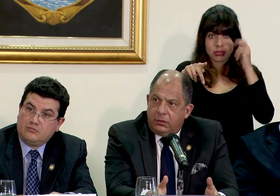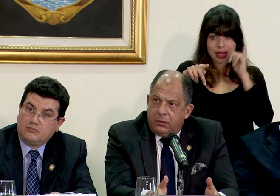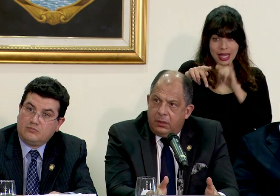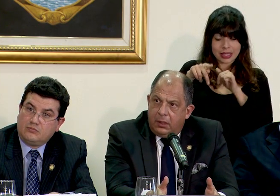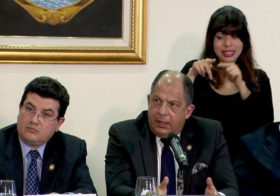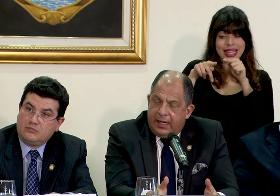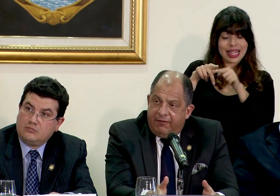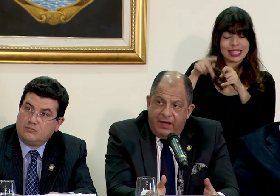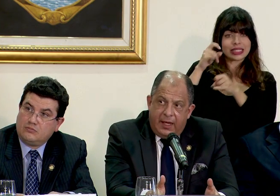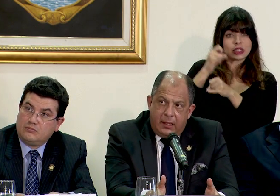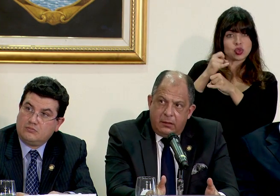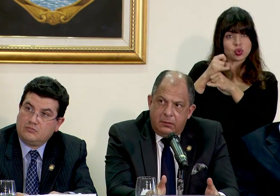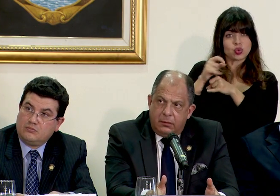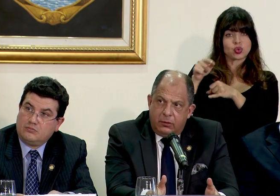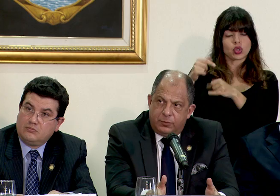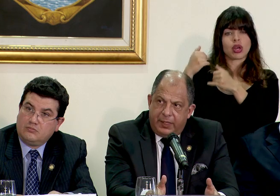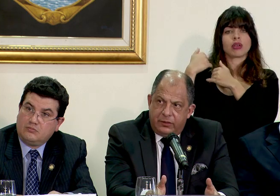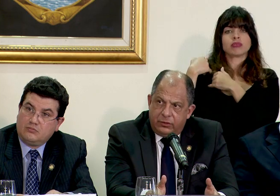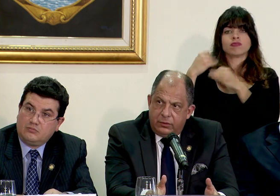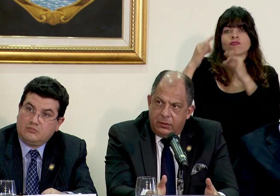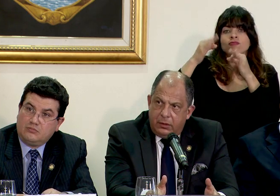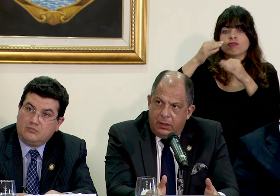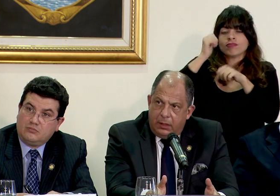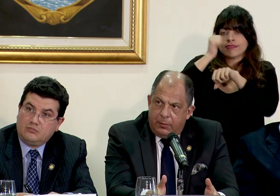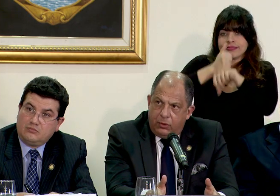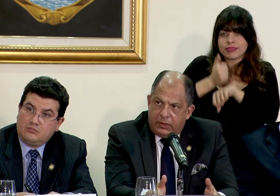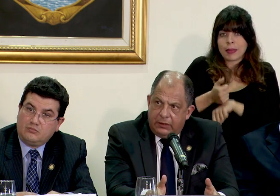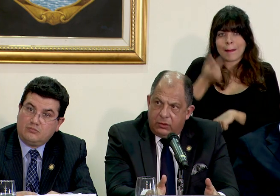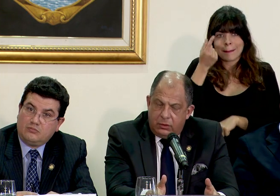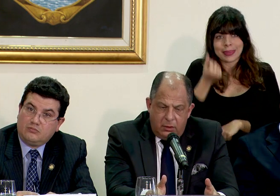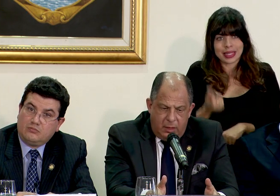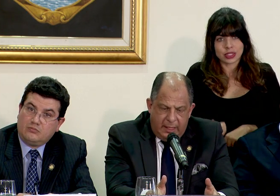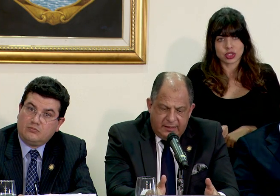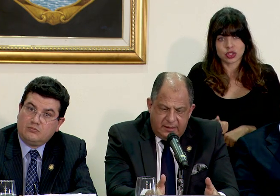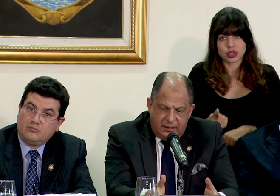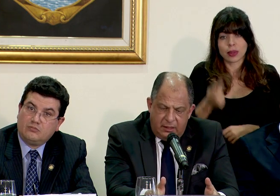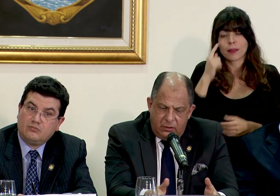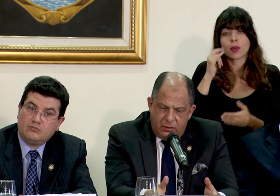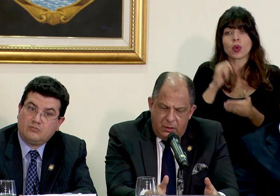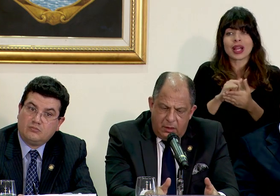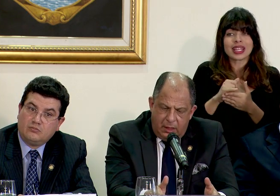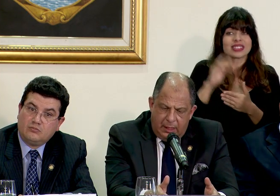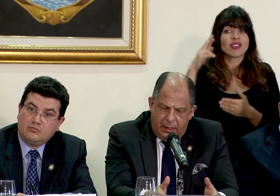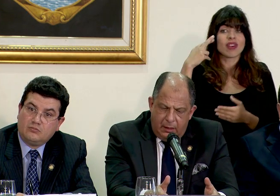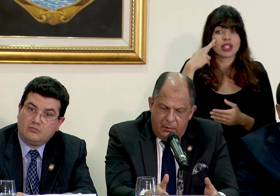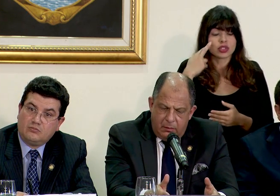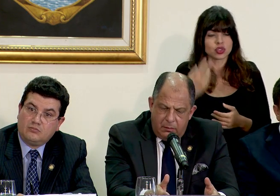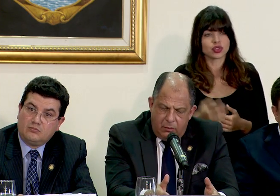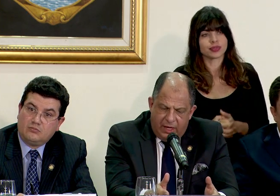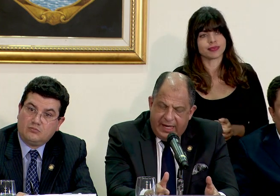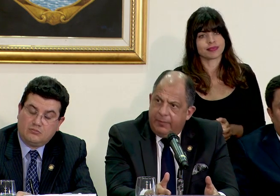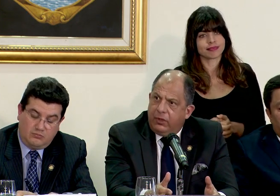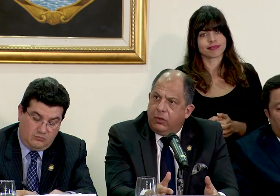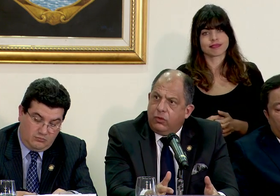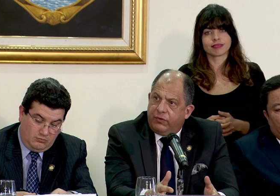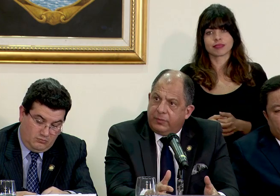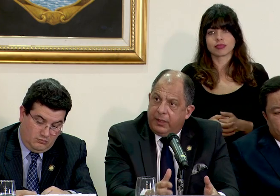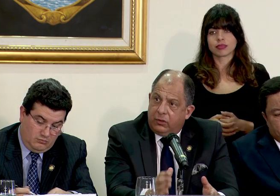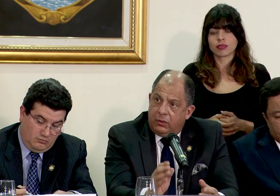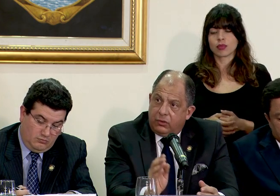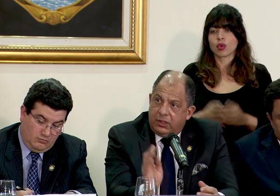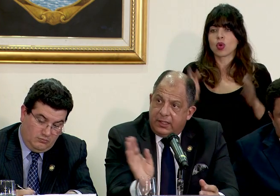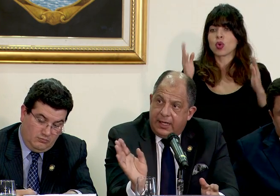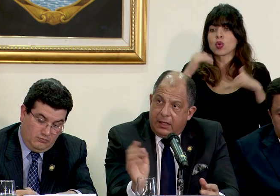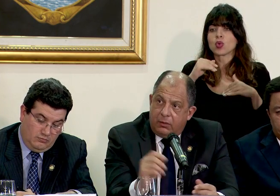institución la que fija los precios y que por lo tanto en ese sentido no hay cambio ninguno